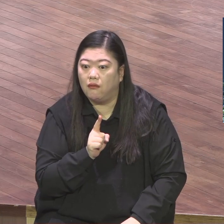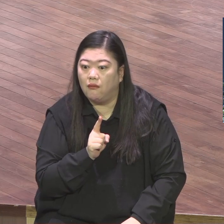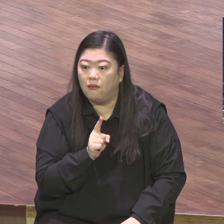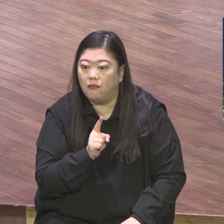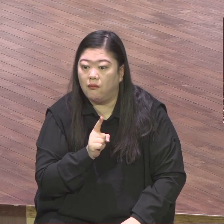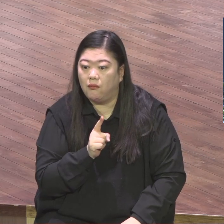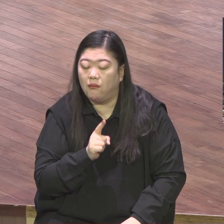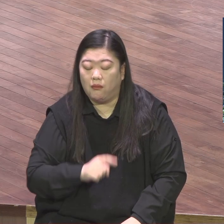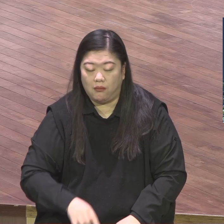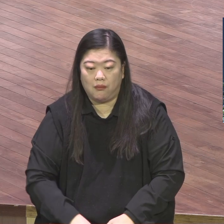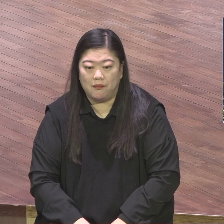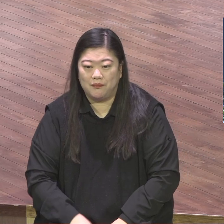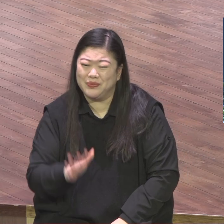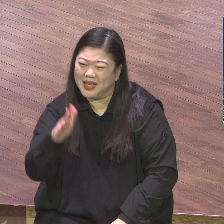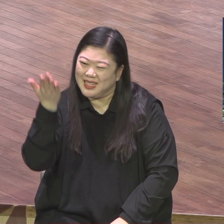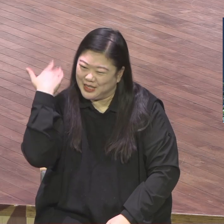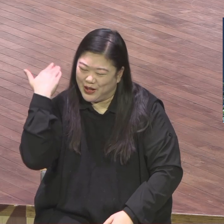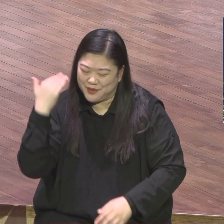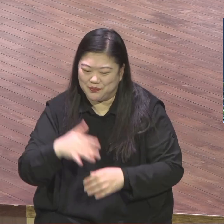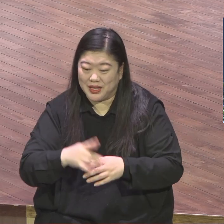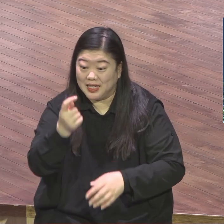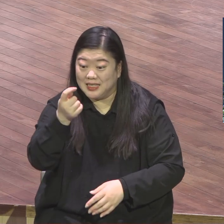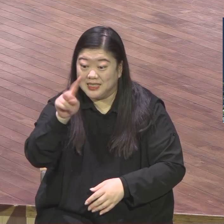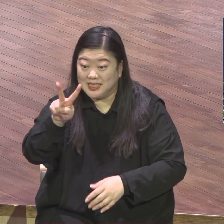예전에 드라마에 보면 나오는 대명사 중에